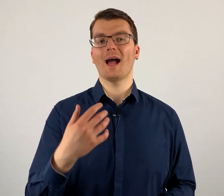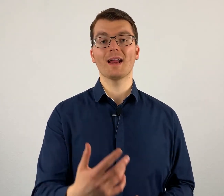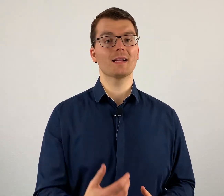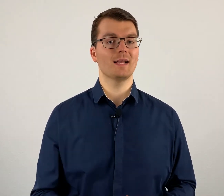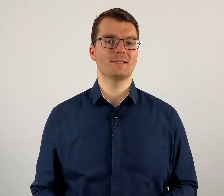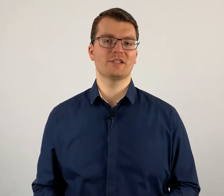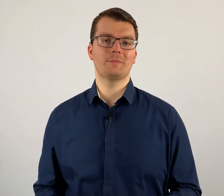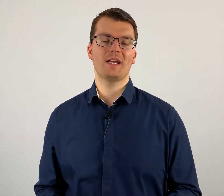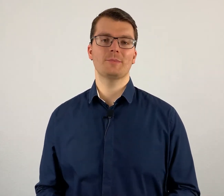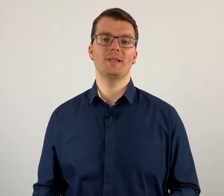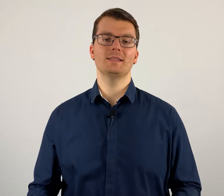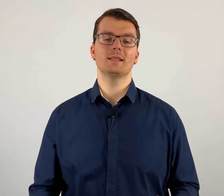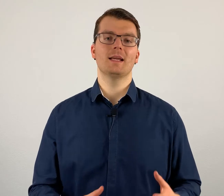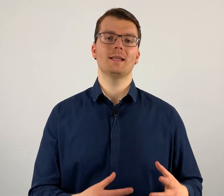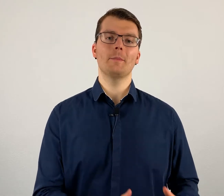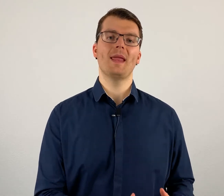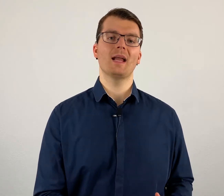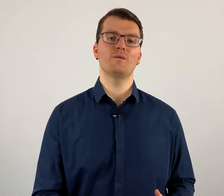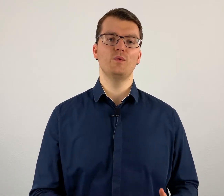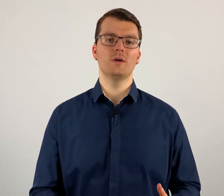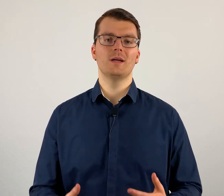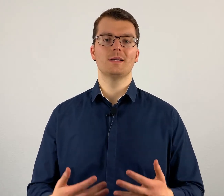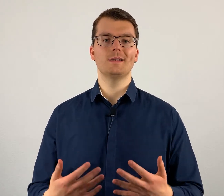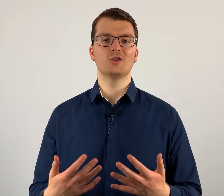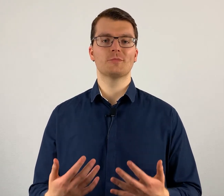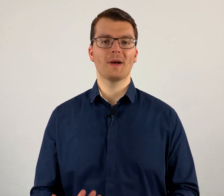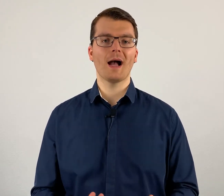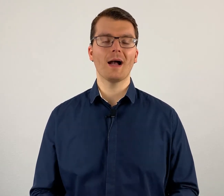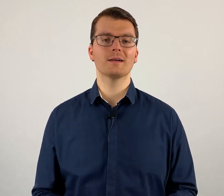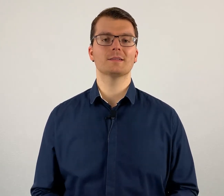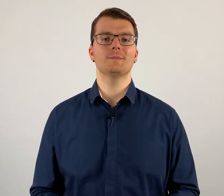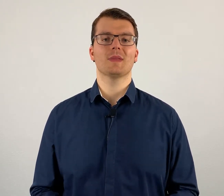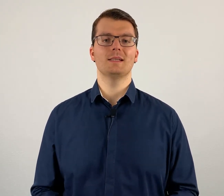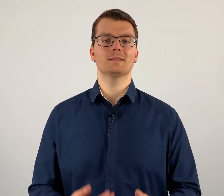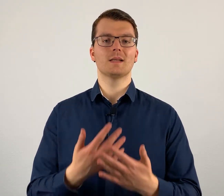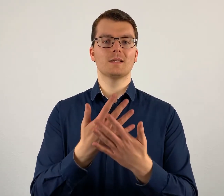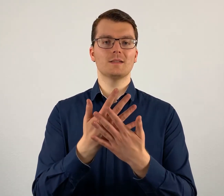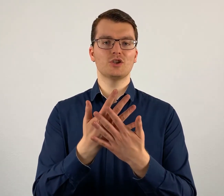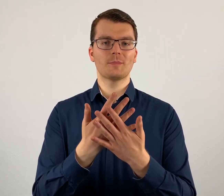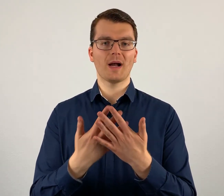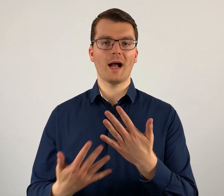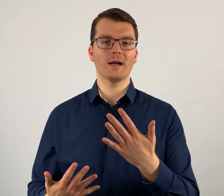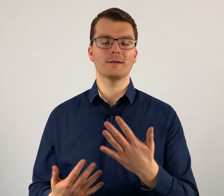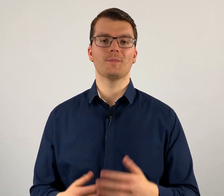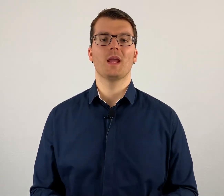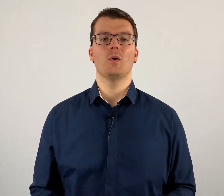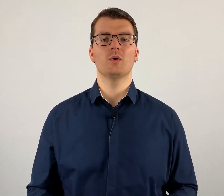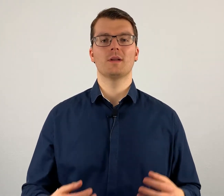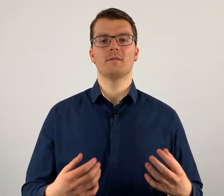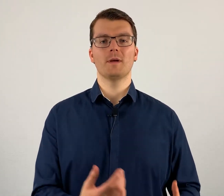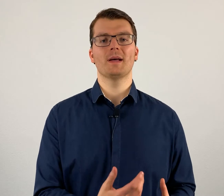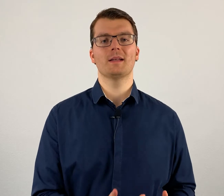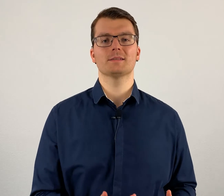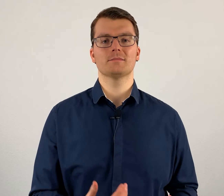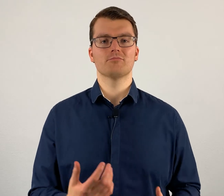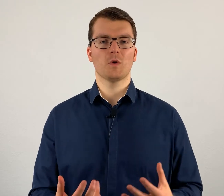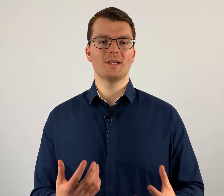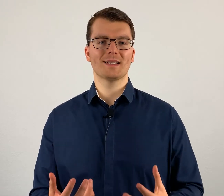Ein klassisches Beispiel ist, die Gebärde für die Sprache ist die Sprache. Und wenn man das noch nicht